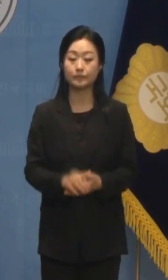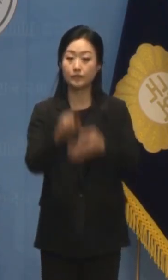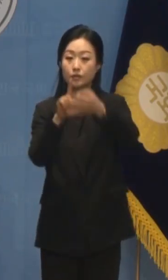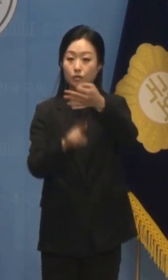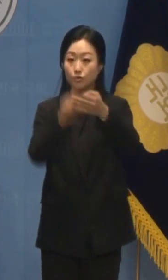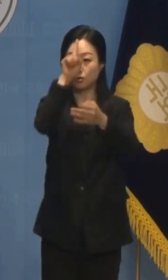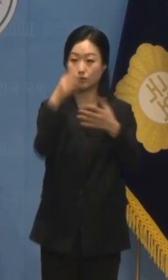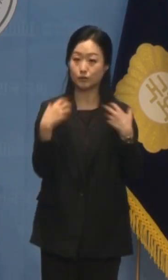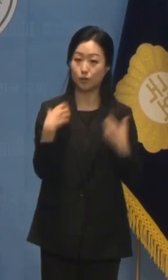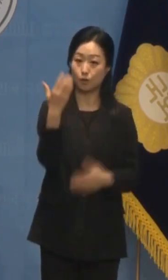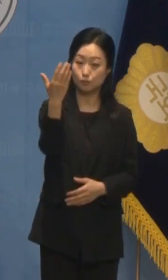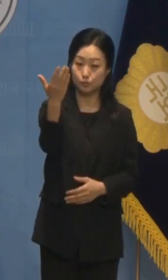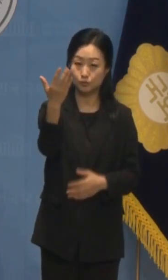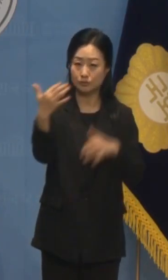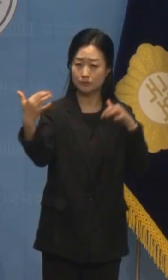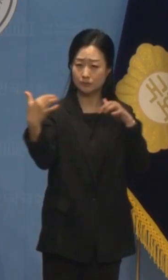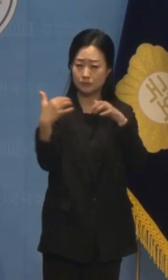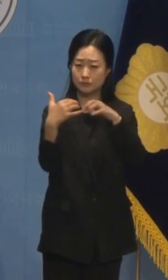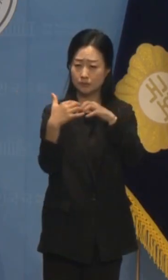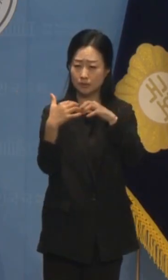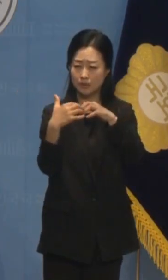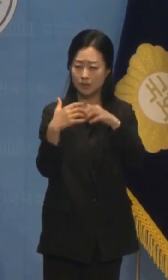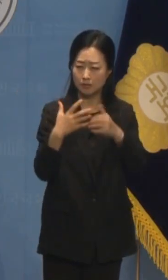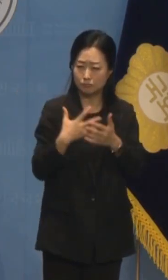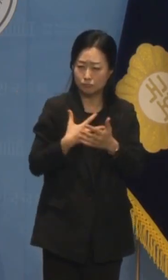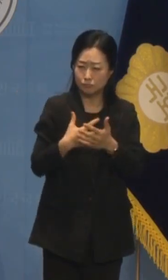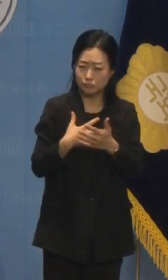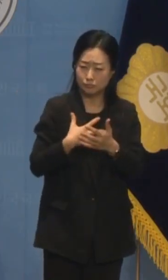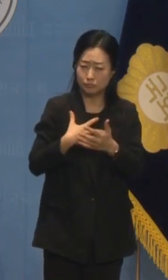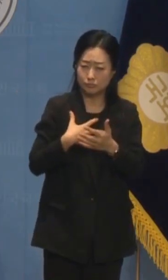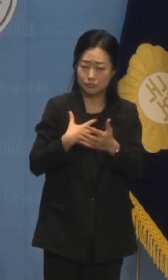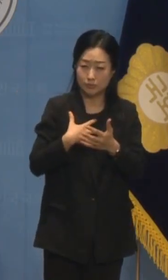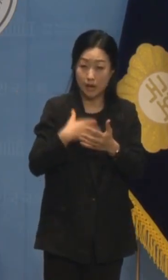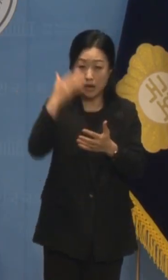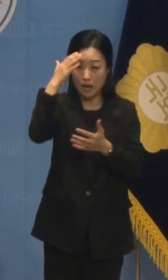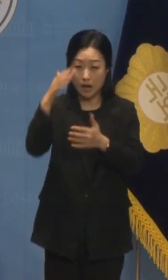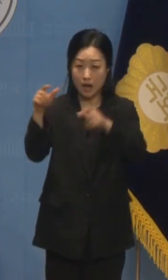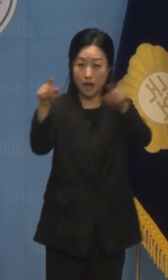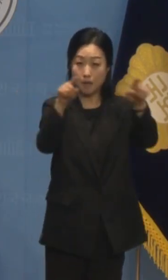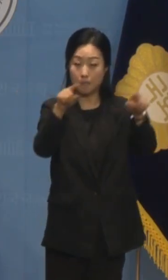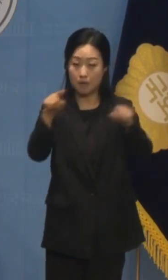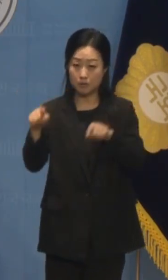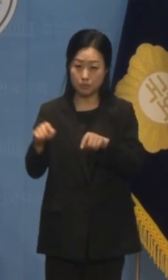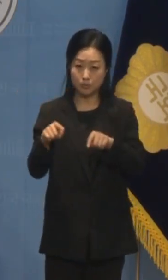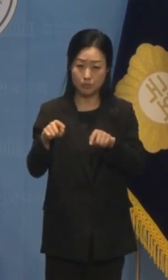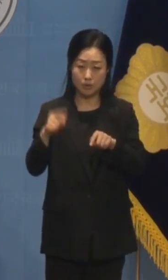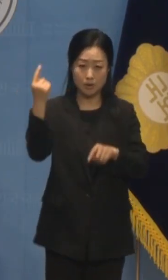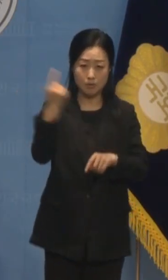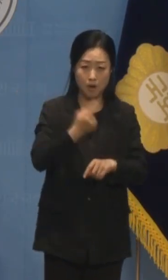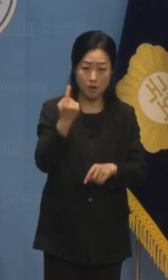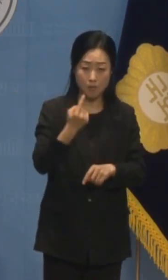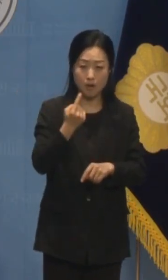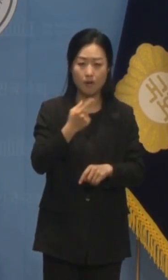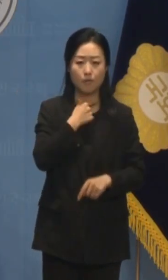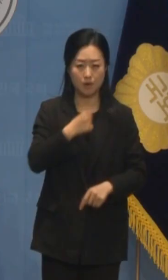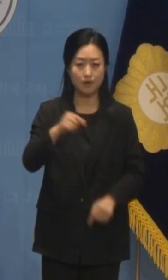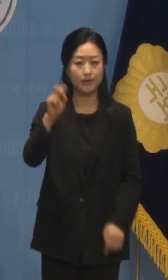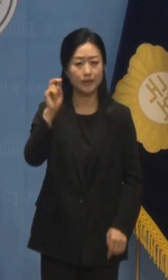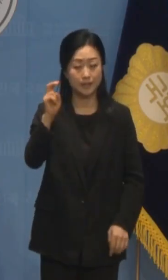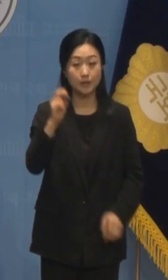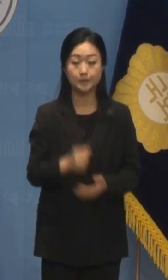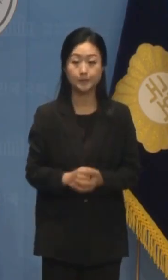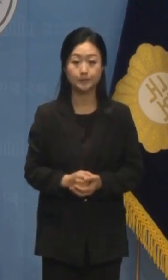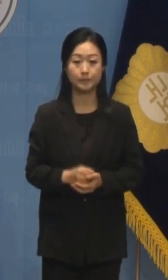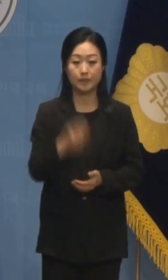전운을 한반도로 가져오지 못해 한 달인가 라는 제목으로 논평하겠습니다. 윤석열